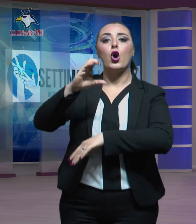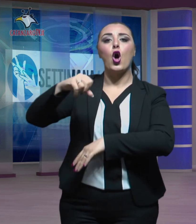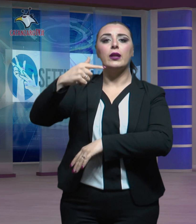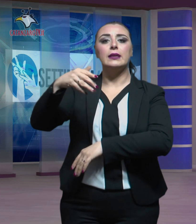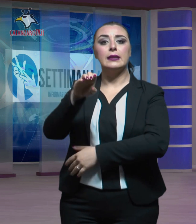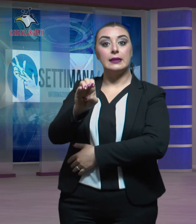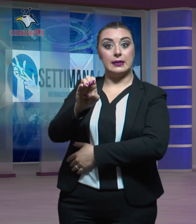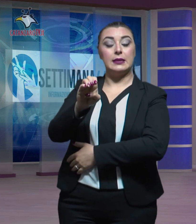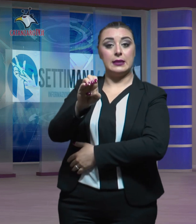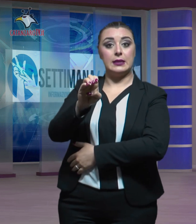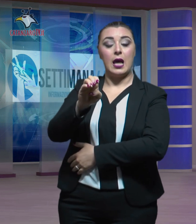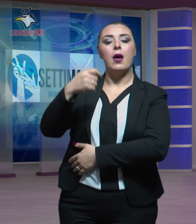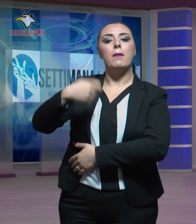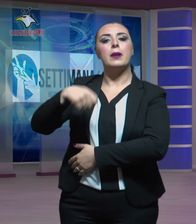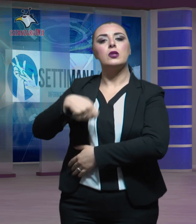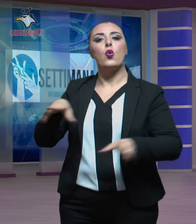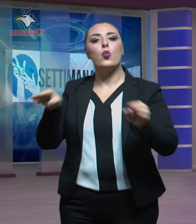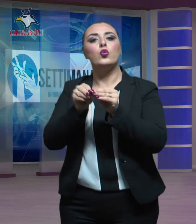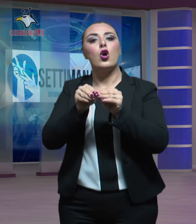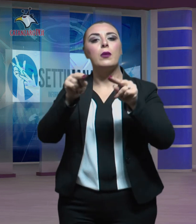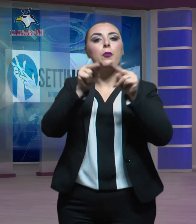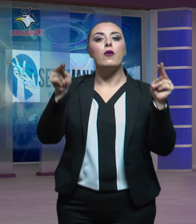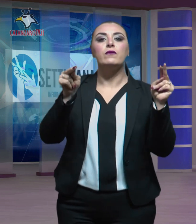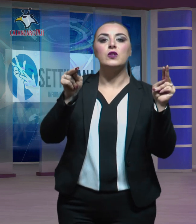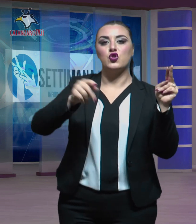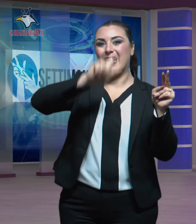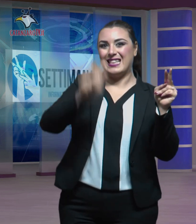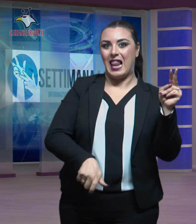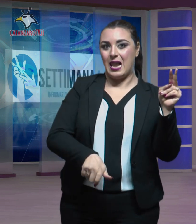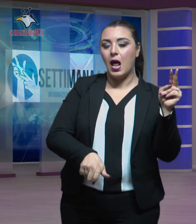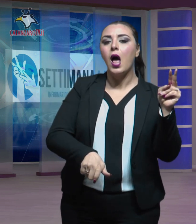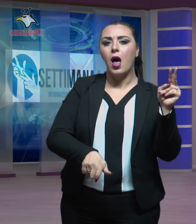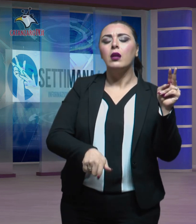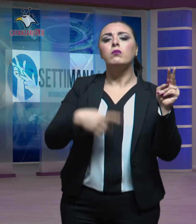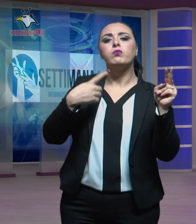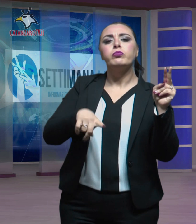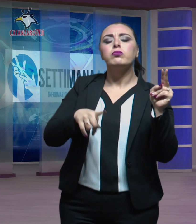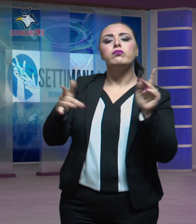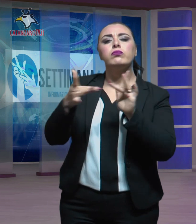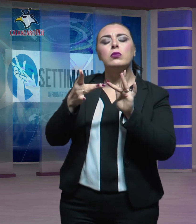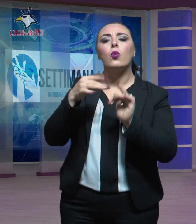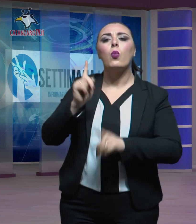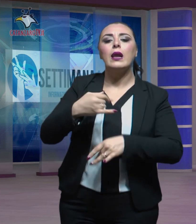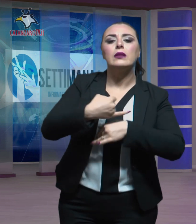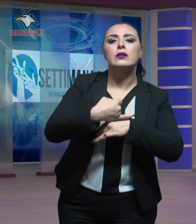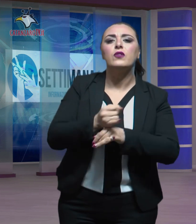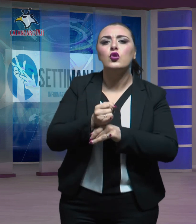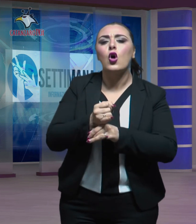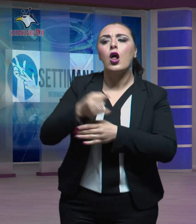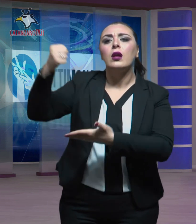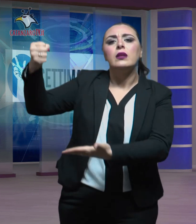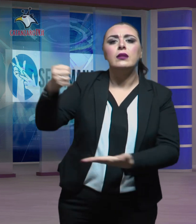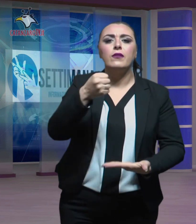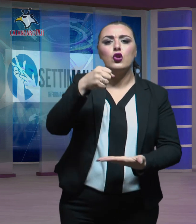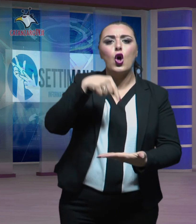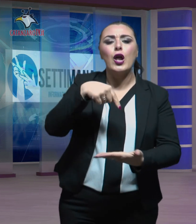Presidente dell'Unione Province Italiane sulla suddivisione del Fondo